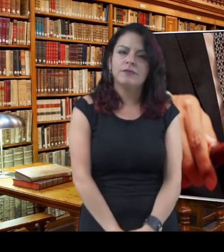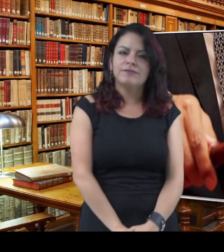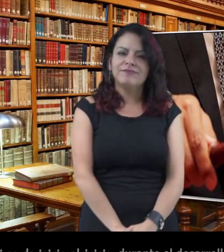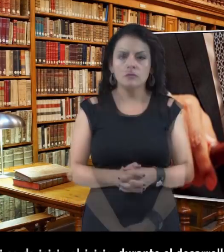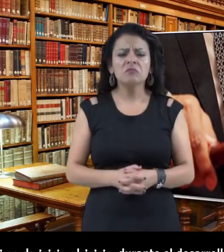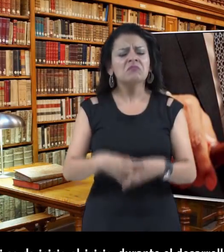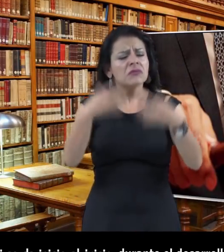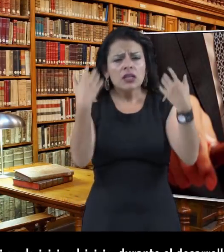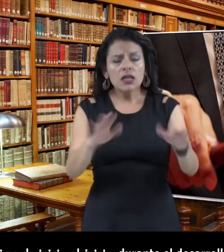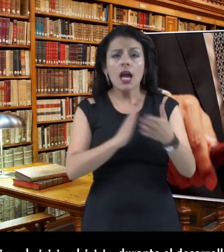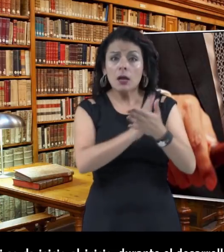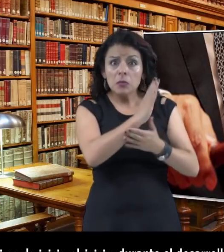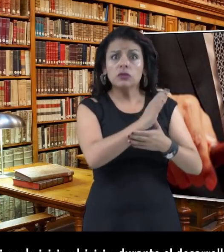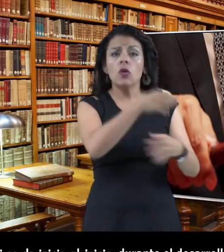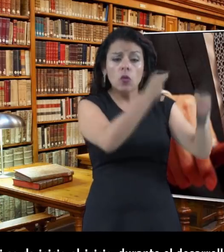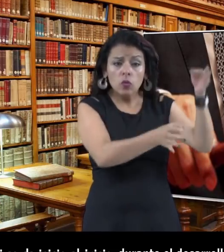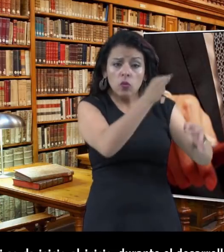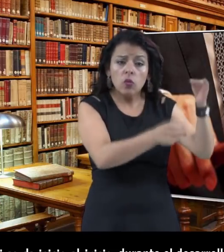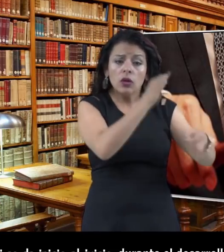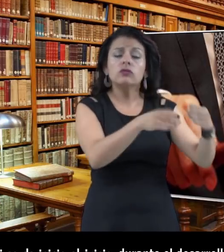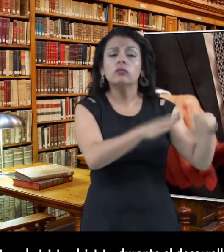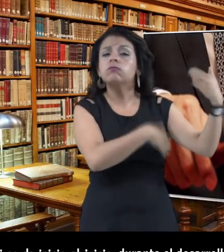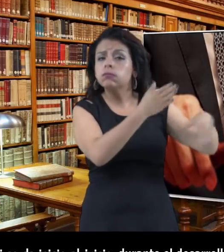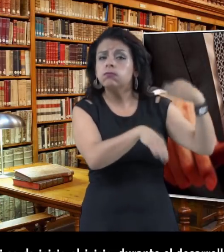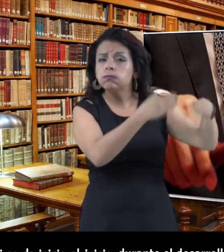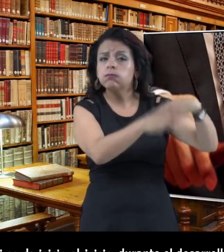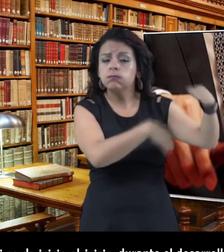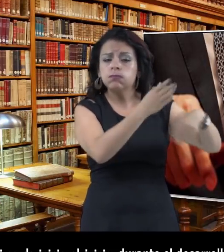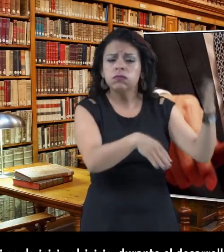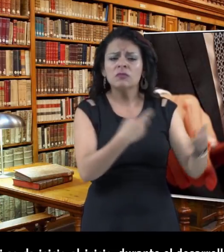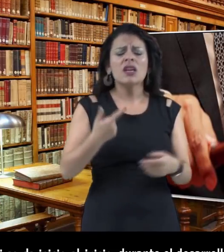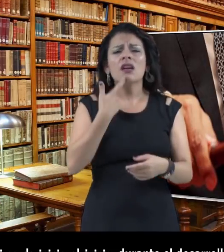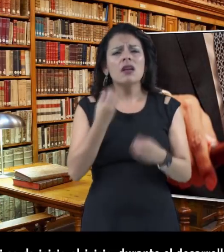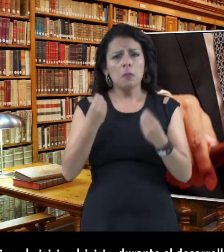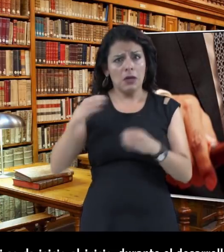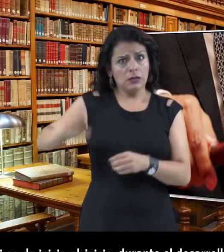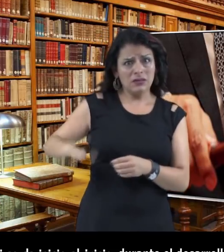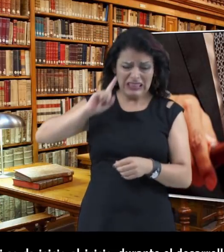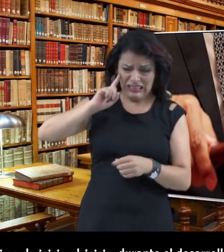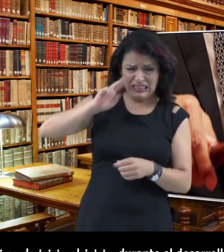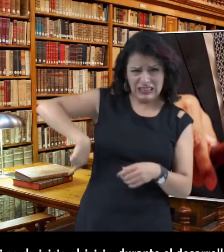Si se da inicio al juicio, durante el desarrollo de este, el demandante queda sin pensión alimenticia.